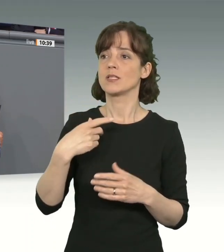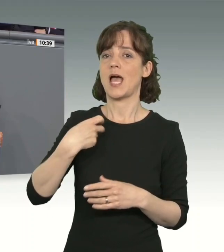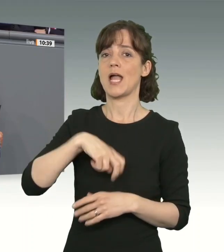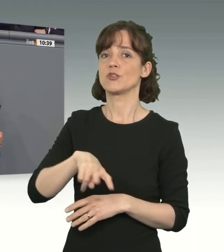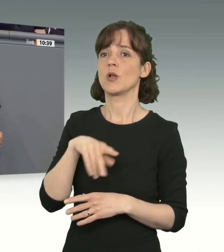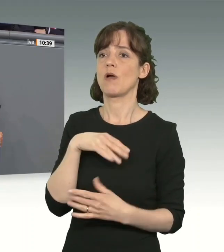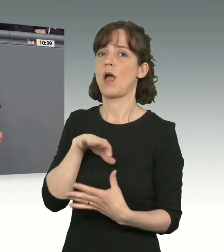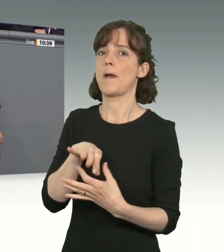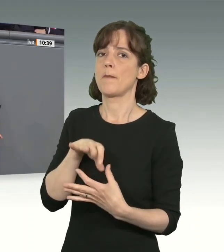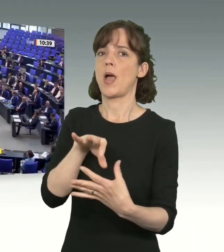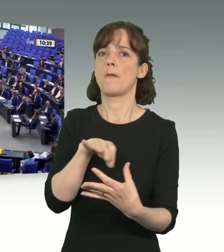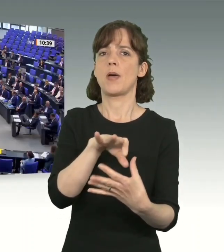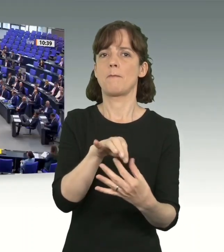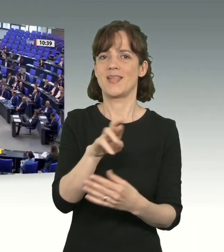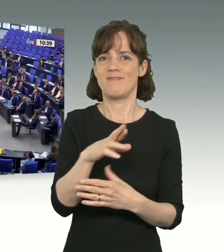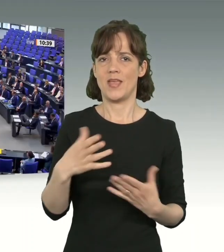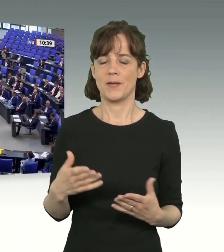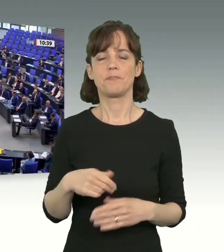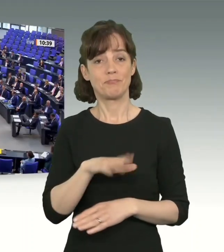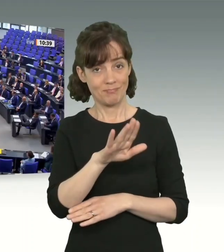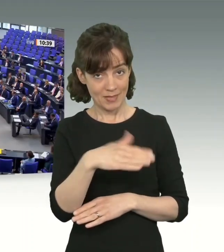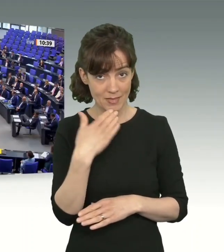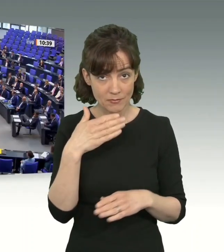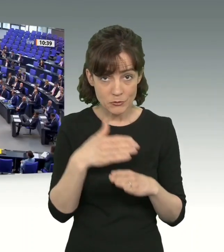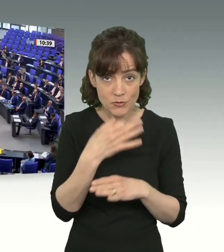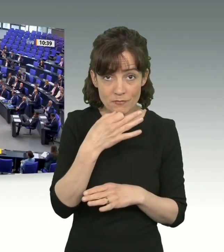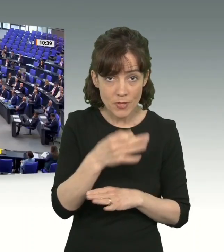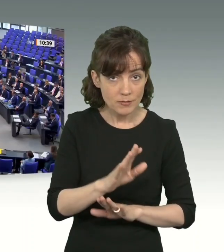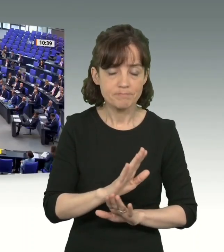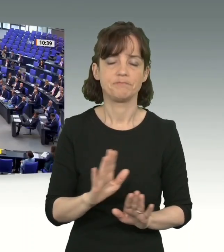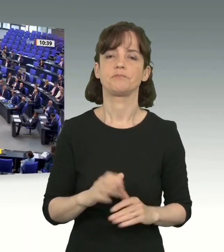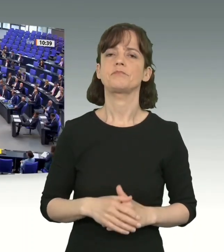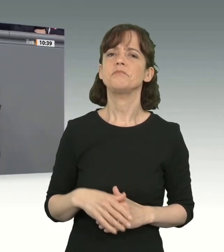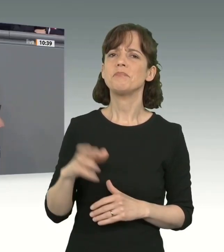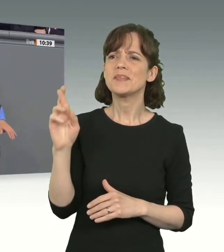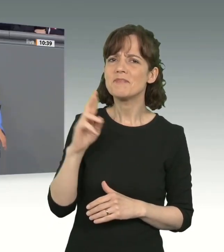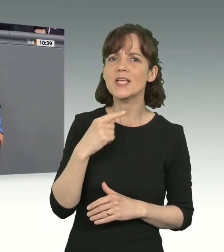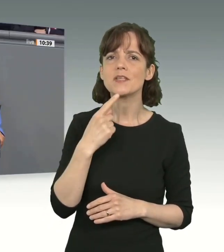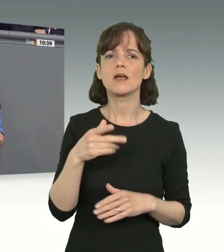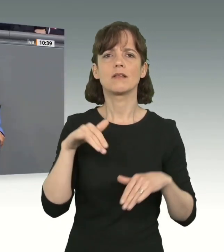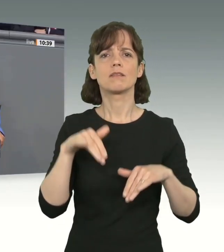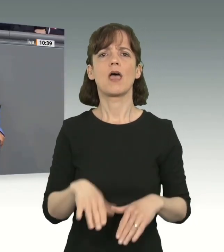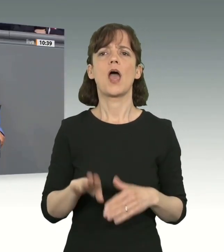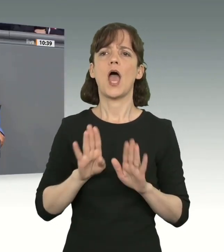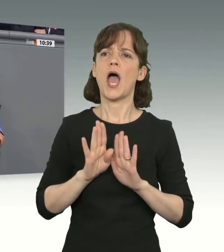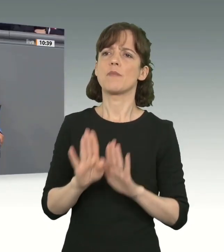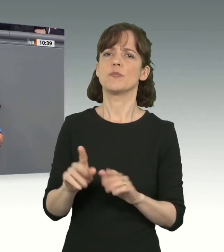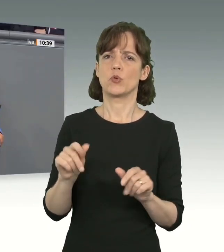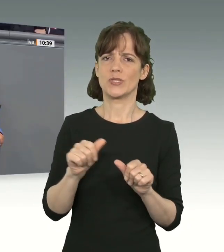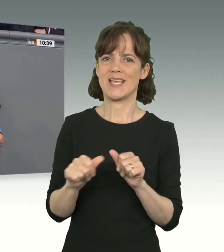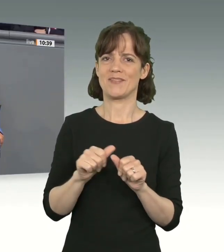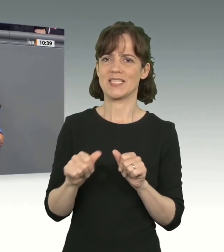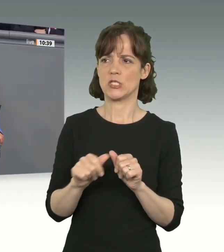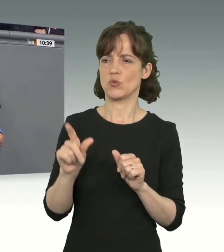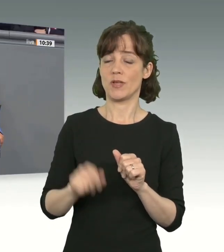Frau Polat, gestatten Sie eine Zwischenfrage? Nein. Wer sagt, wir hätten ein Abschiebungsdefizit, verkennt, wer die Menschen